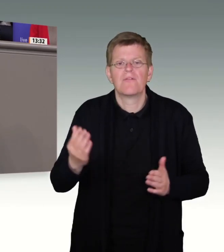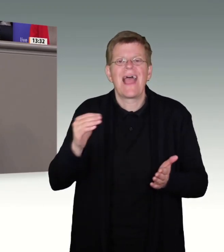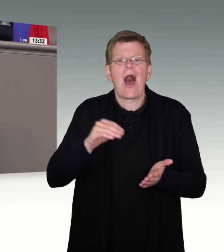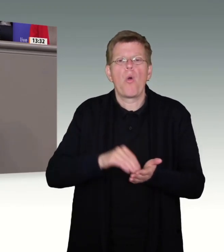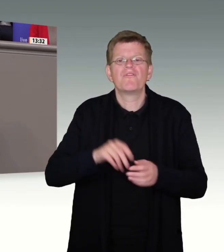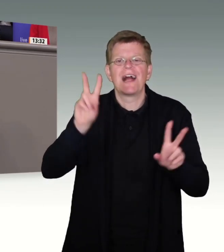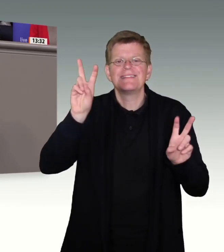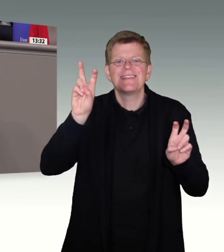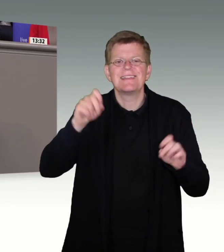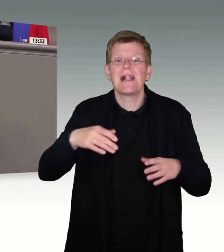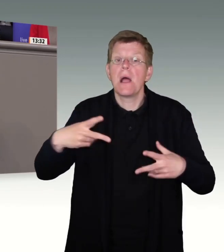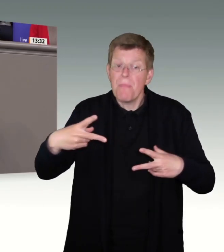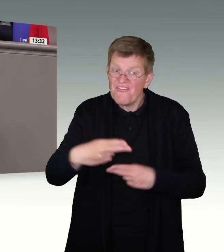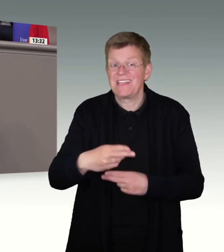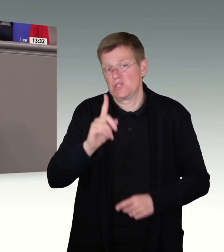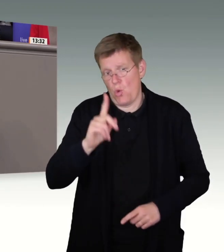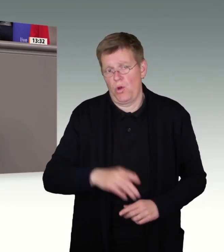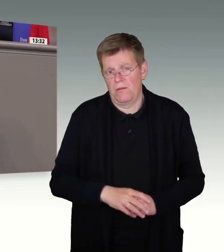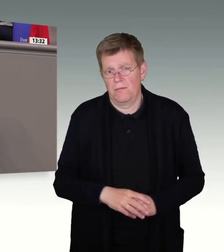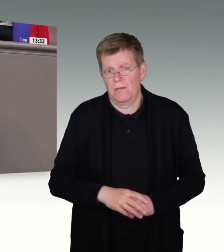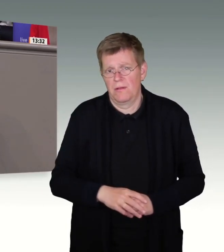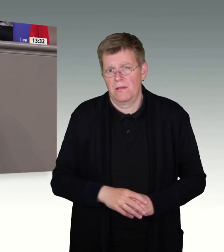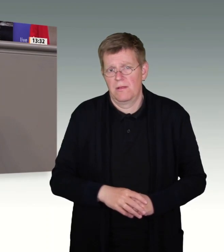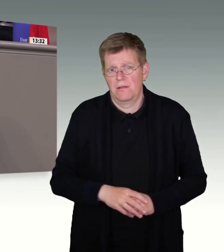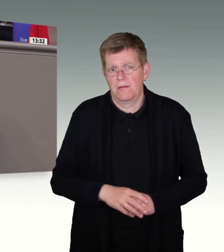von den wenigen